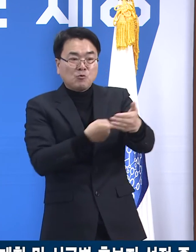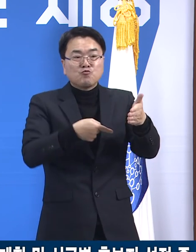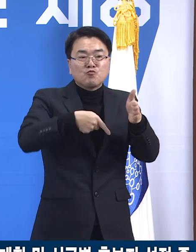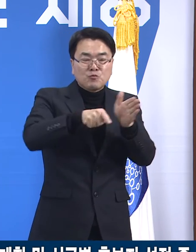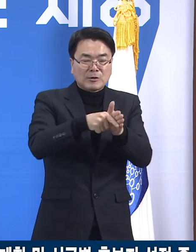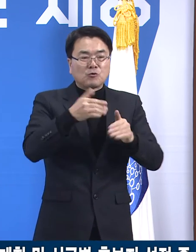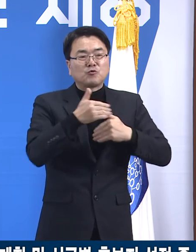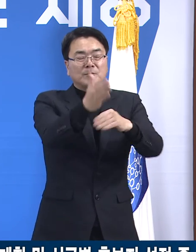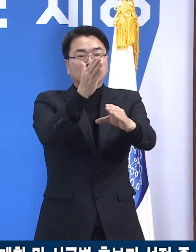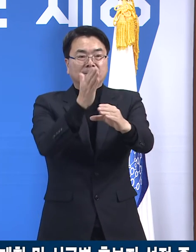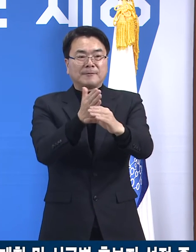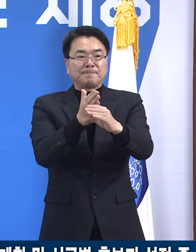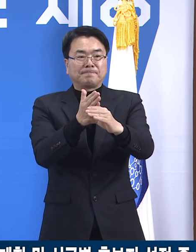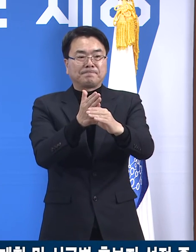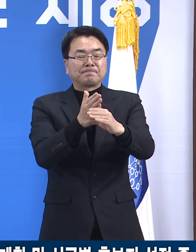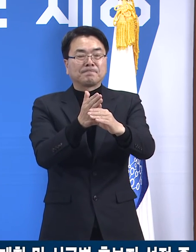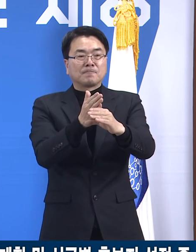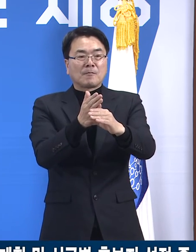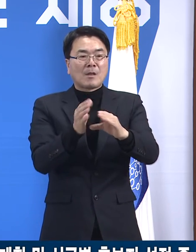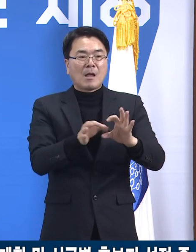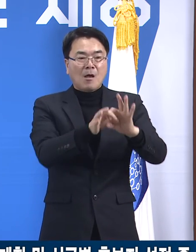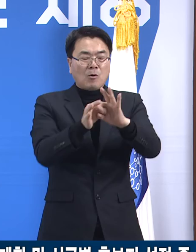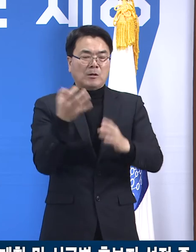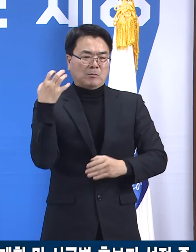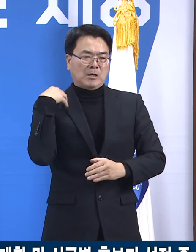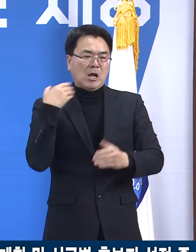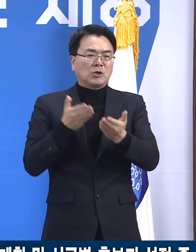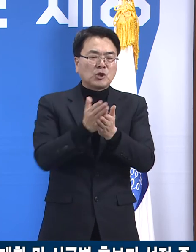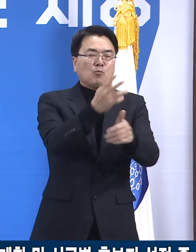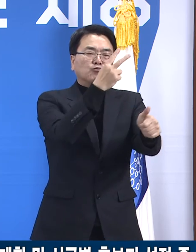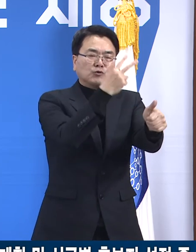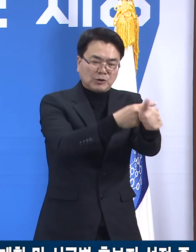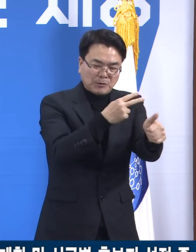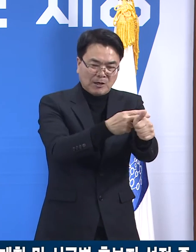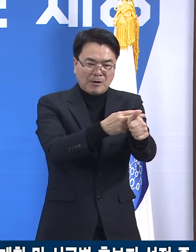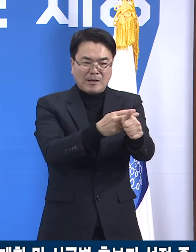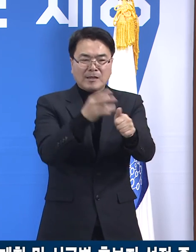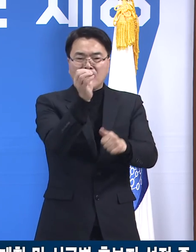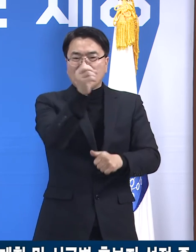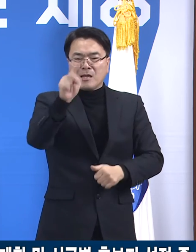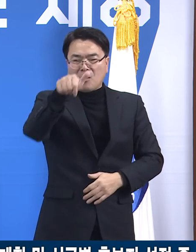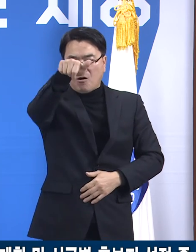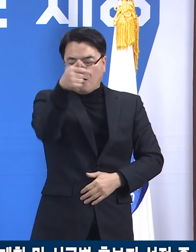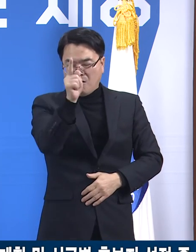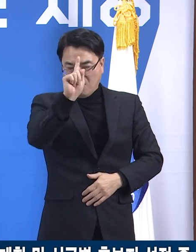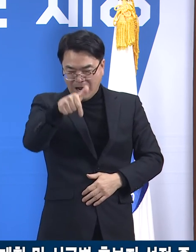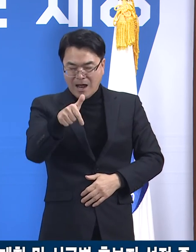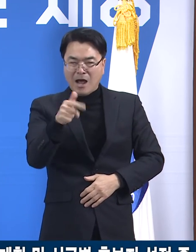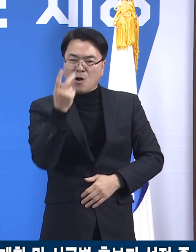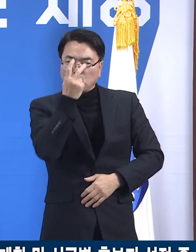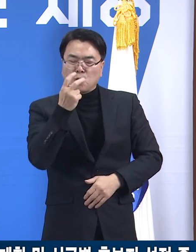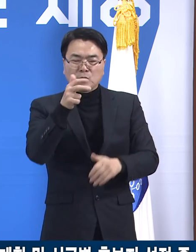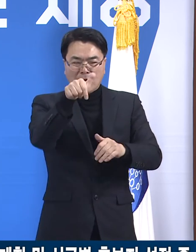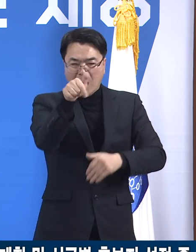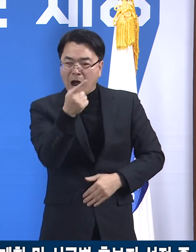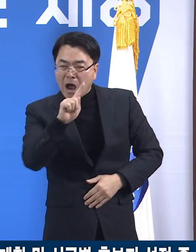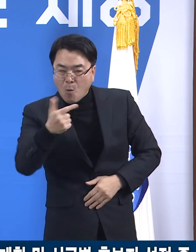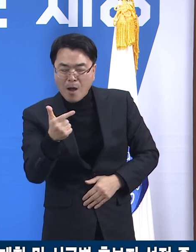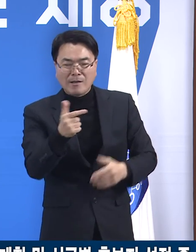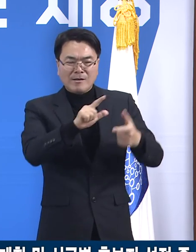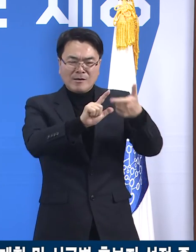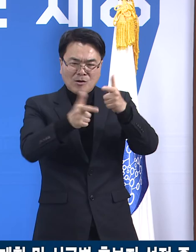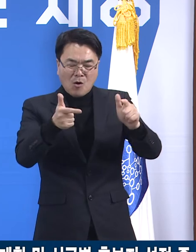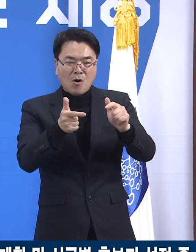전략기획단은 관련 전문교수, 역학조사관, 공공의료지원단, 감염병관리지원단 등으로